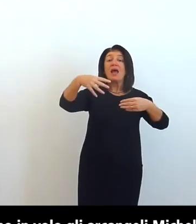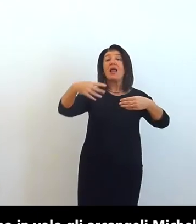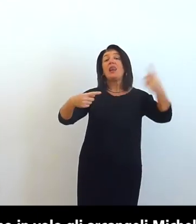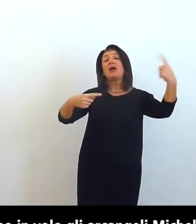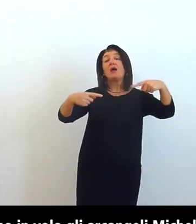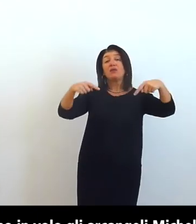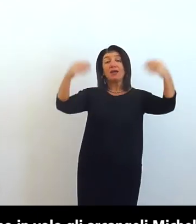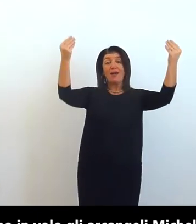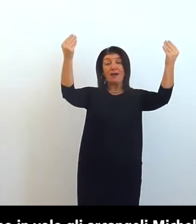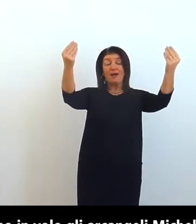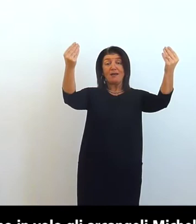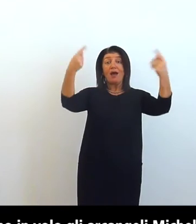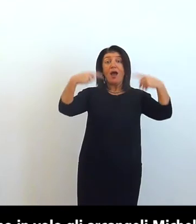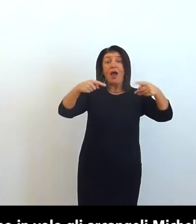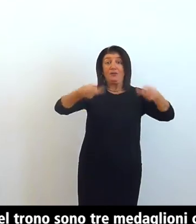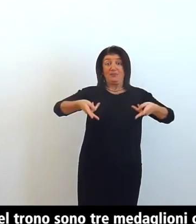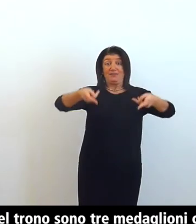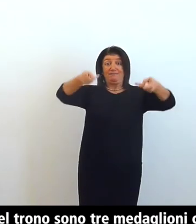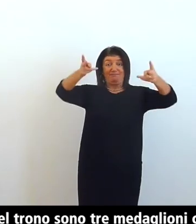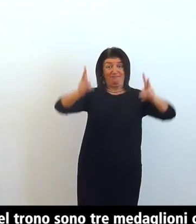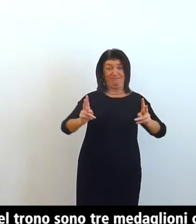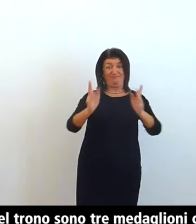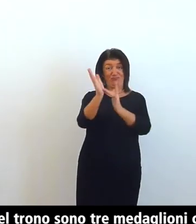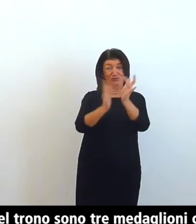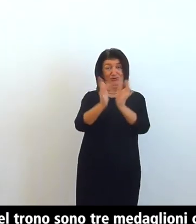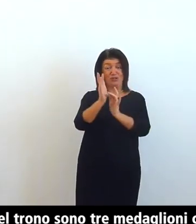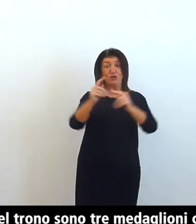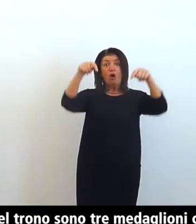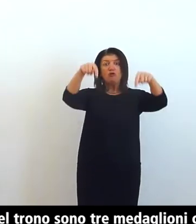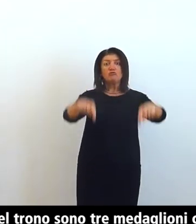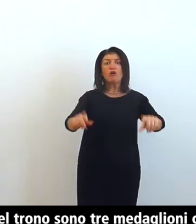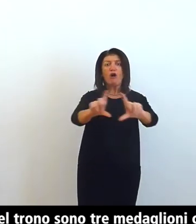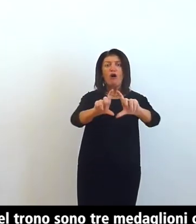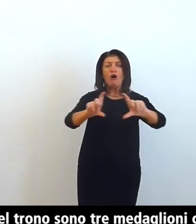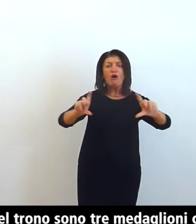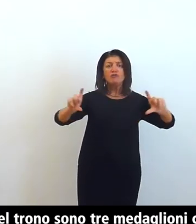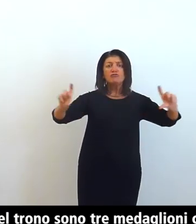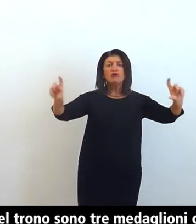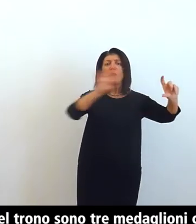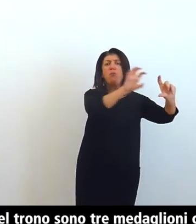del trono sono tre medaglioni con i busti dei santi Marcellina Satiro e Candida